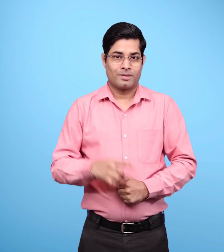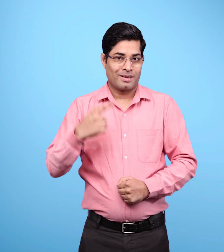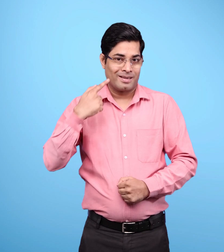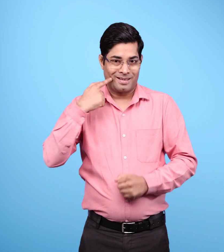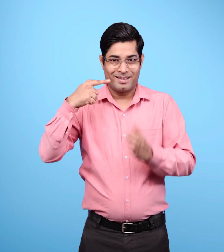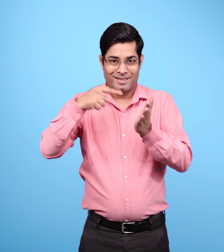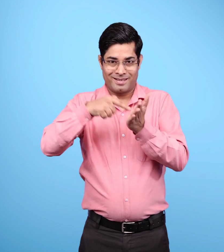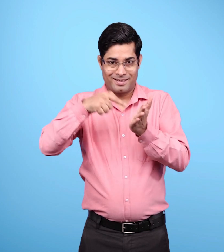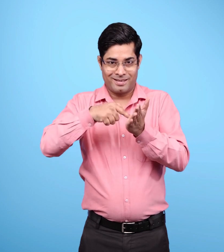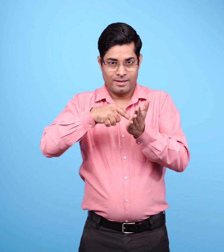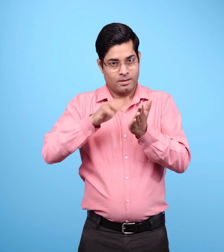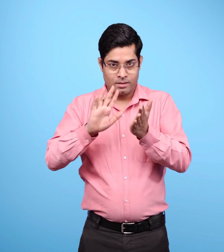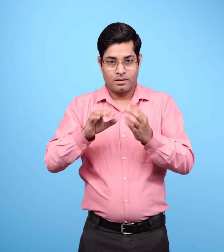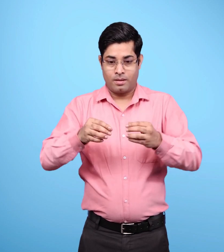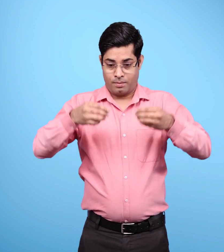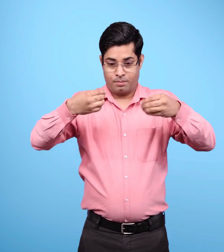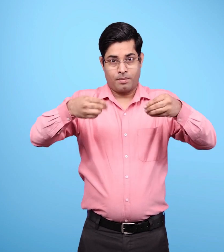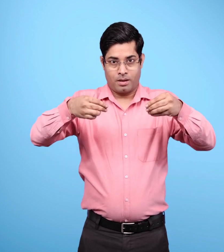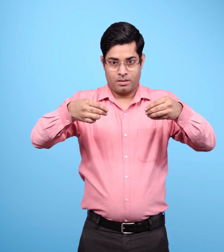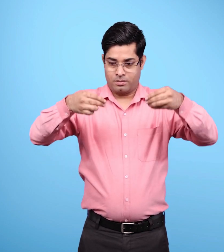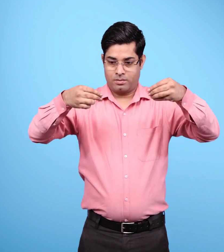अब इन पिनों को कागस पर स्थिर कर दें.